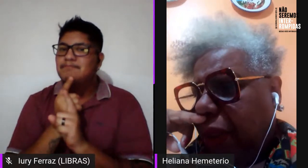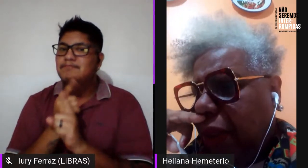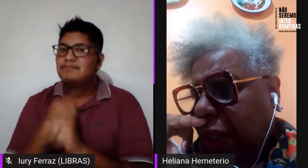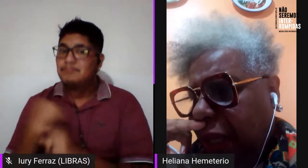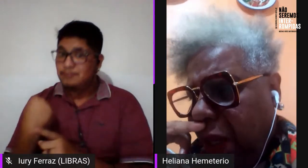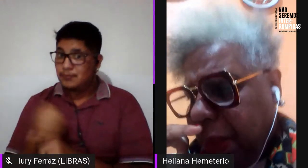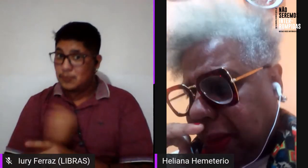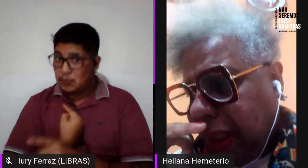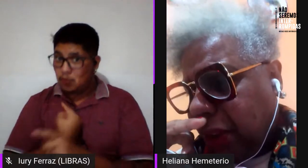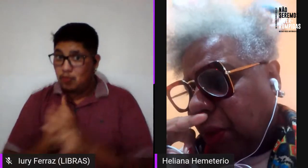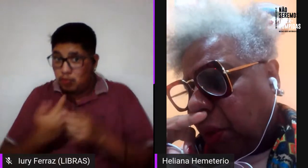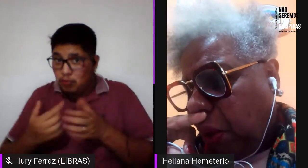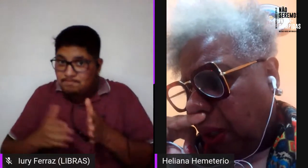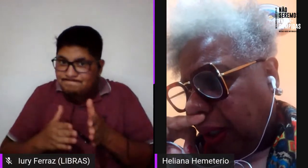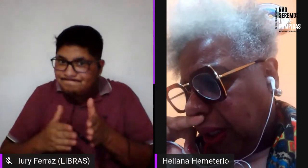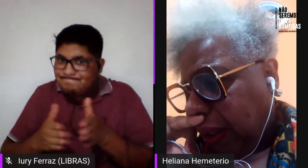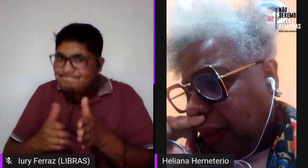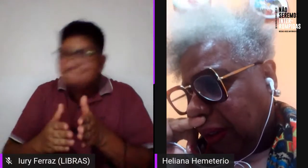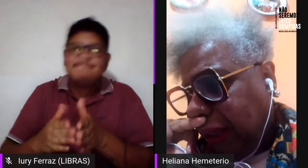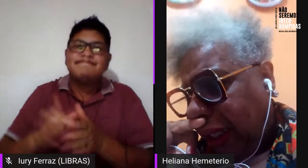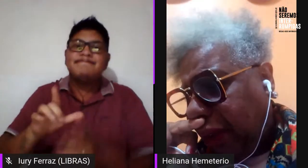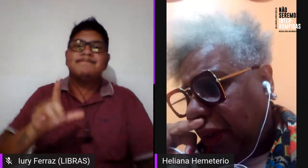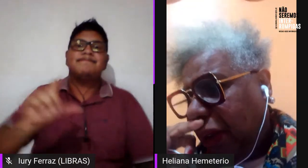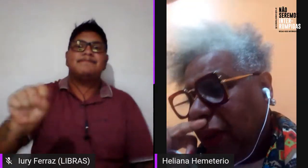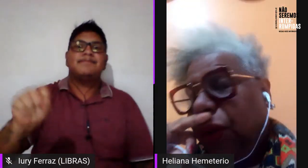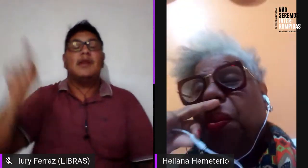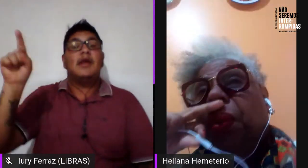lésbica é uma trajetória